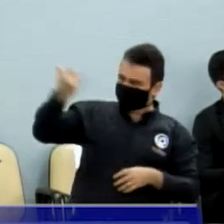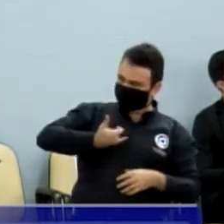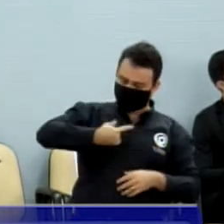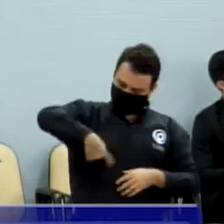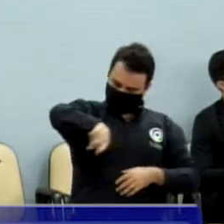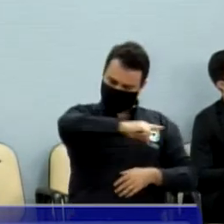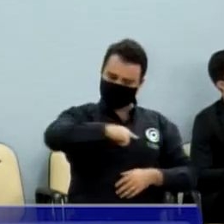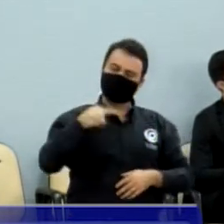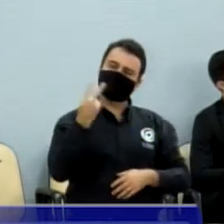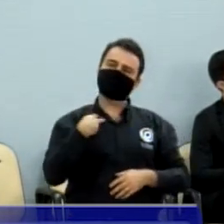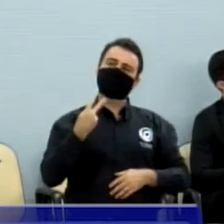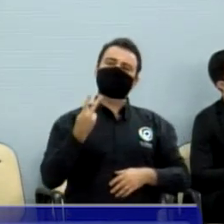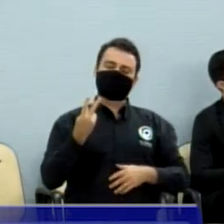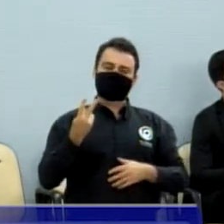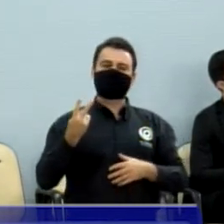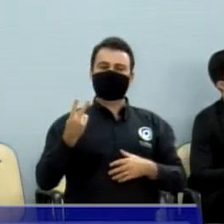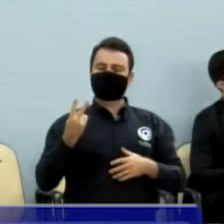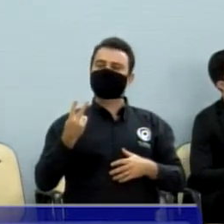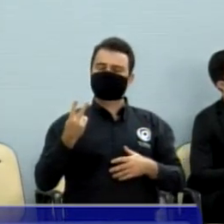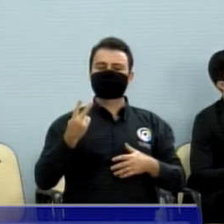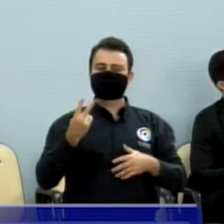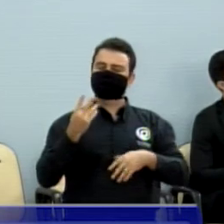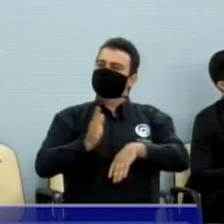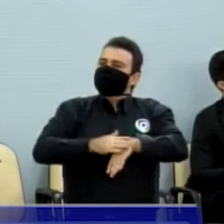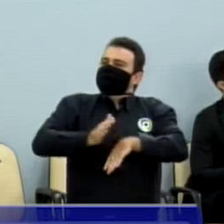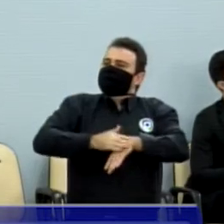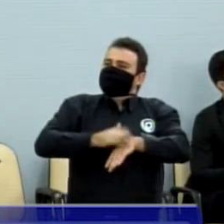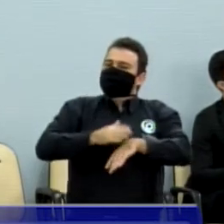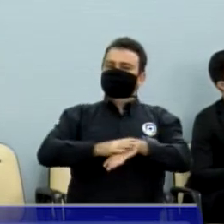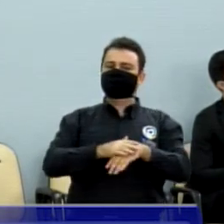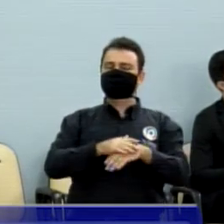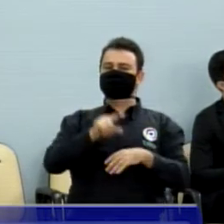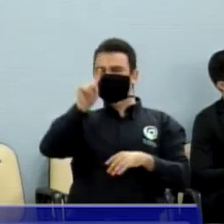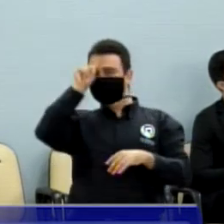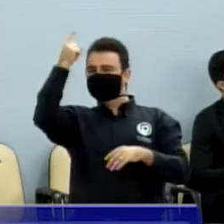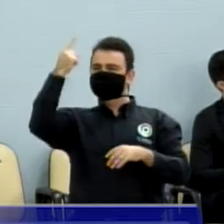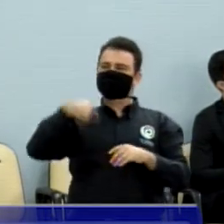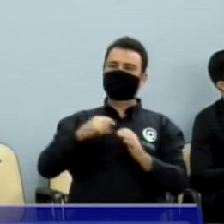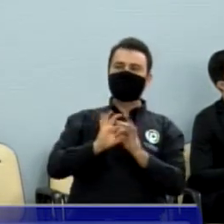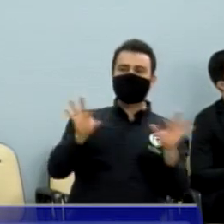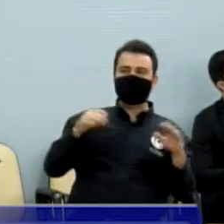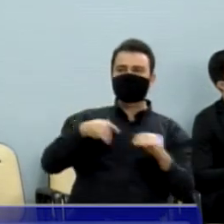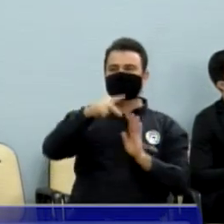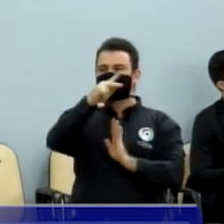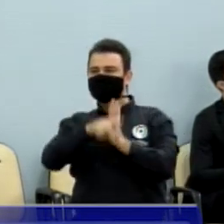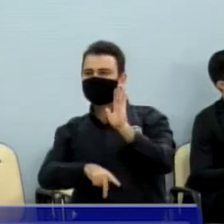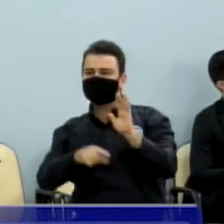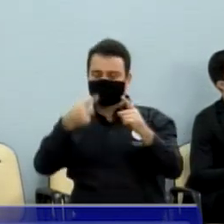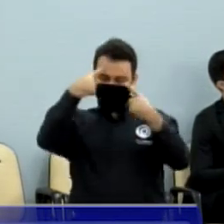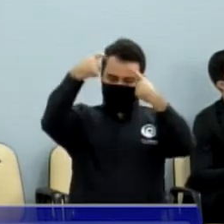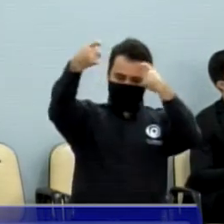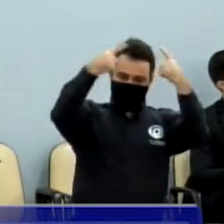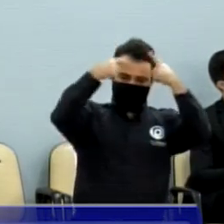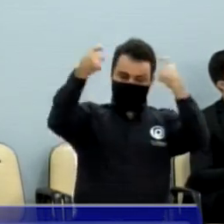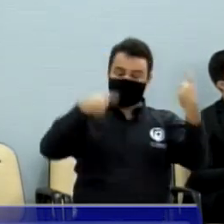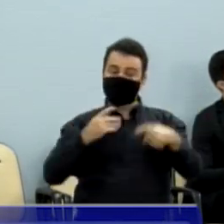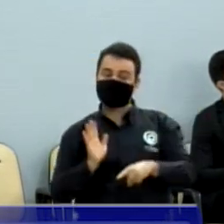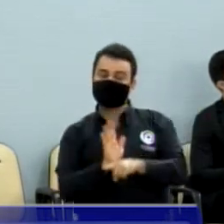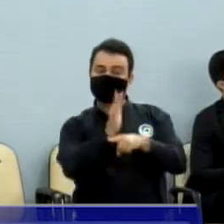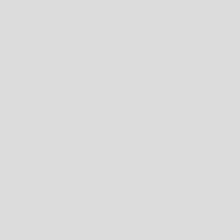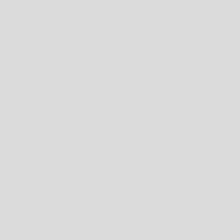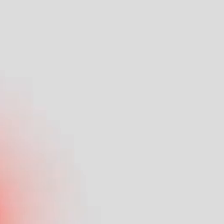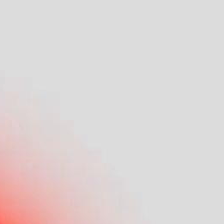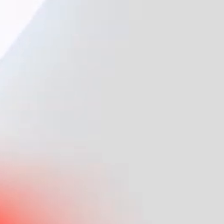vereadores, e reconhecer e lutar, continuar lutando ainda mais, persistindo com projetos a favor da população.